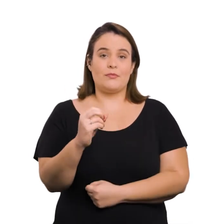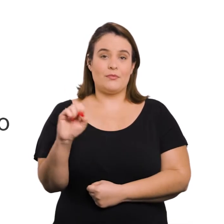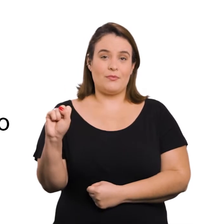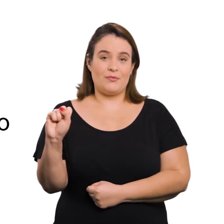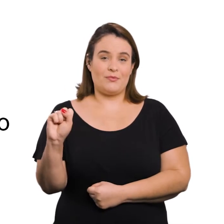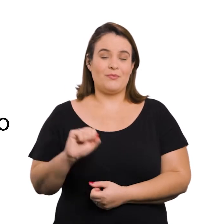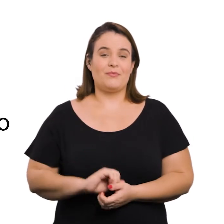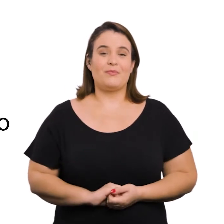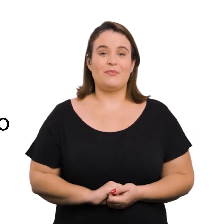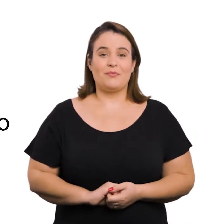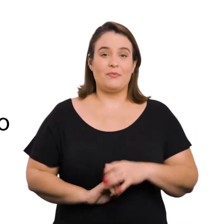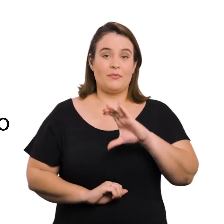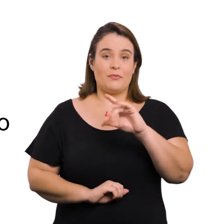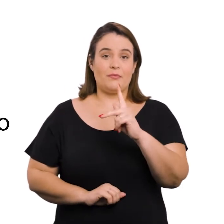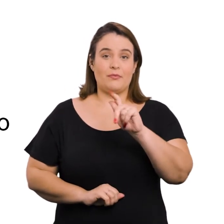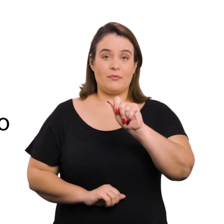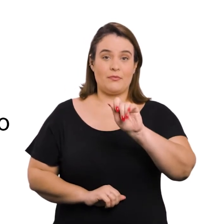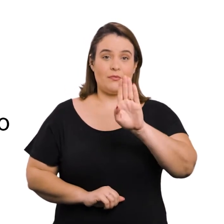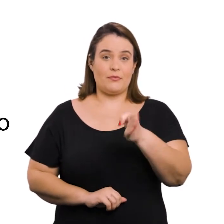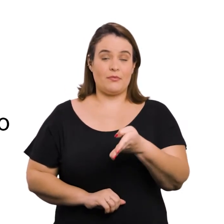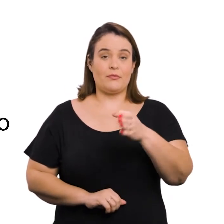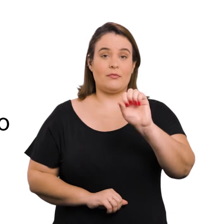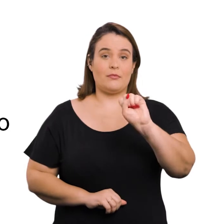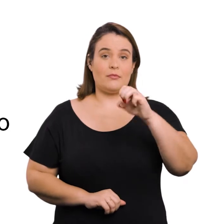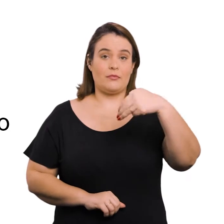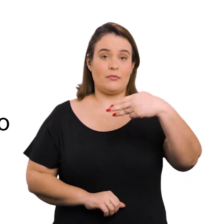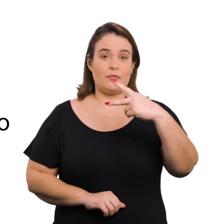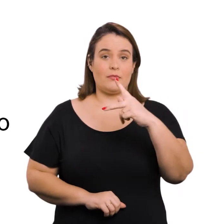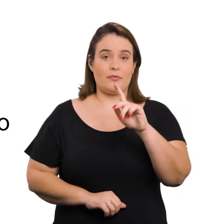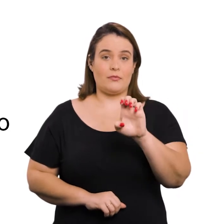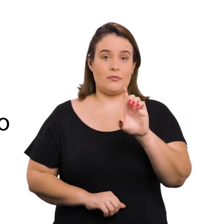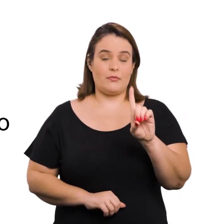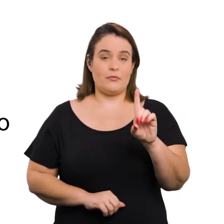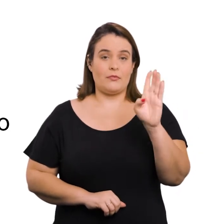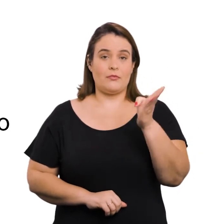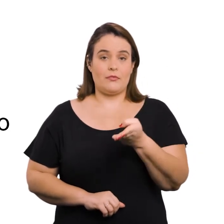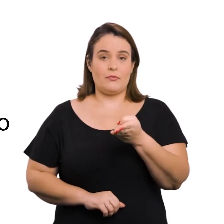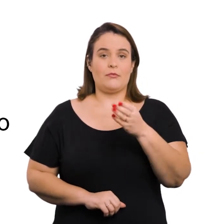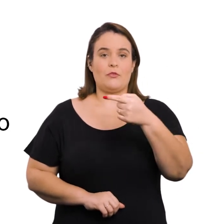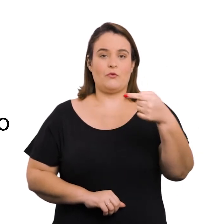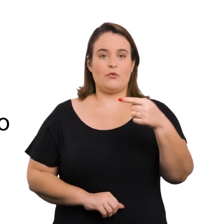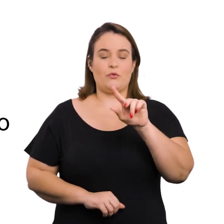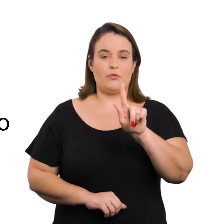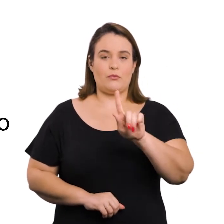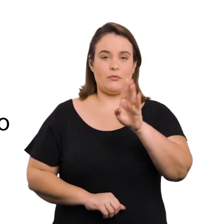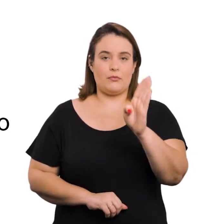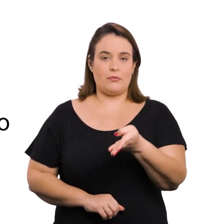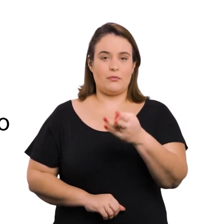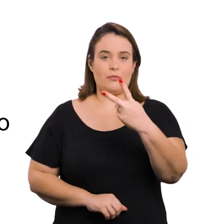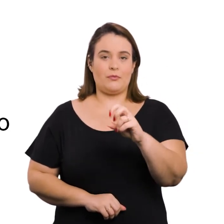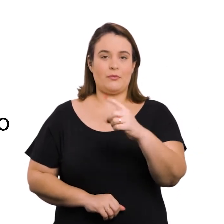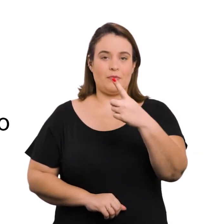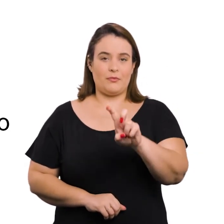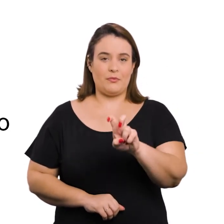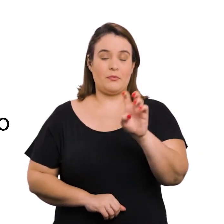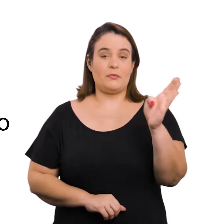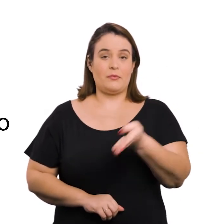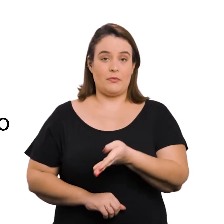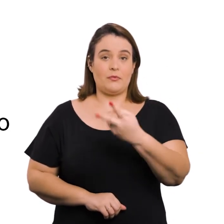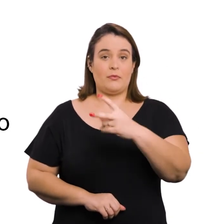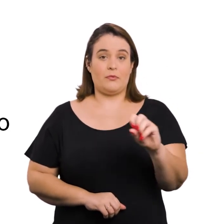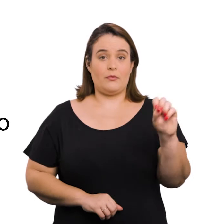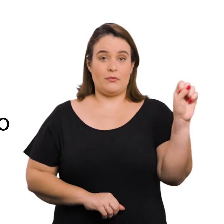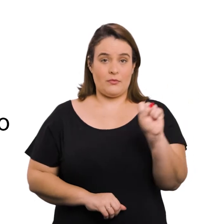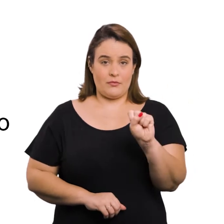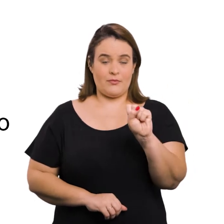Resolução CPA-SMPED-G-015-2008, de